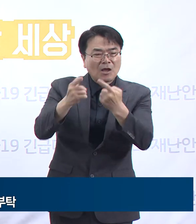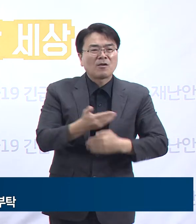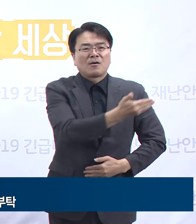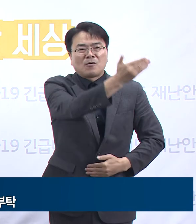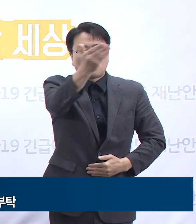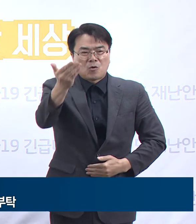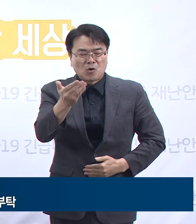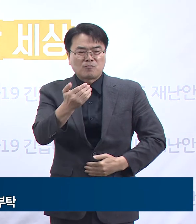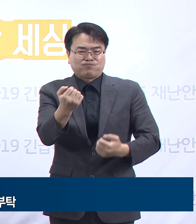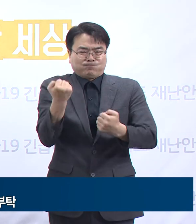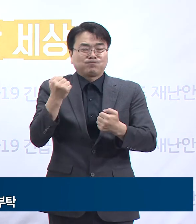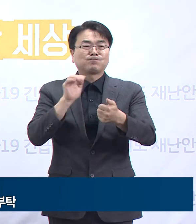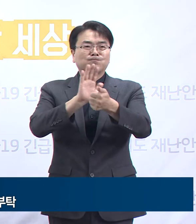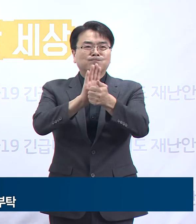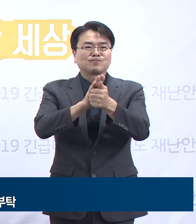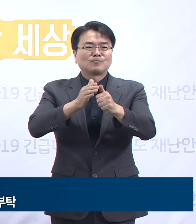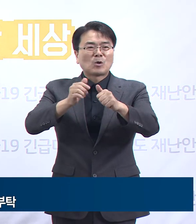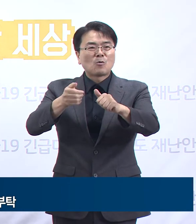협조를 부탁드립니다.